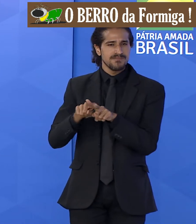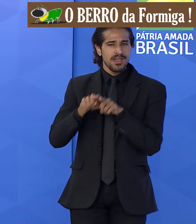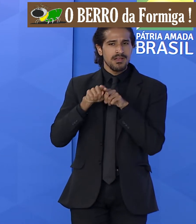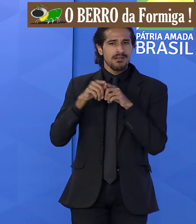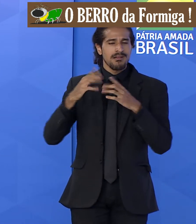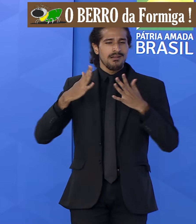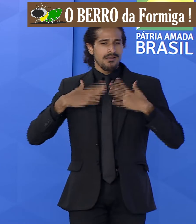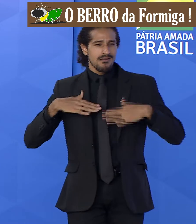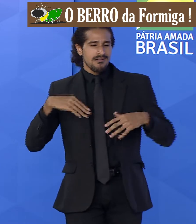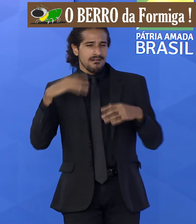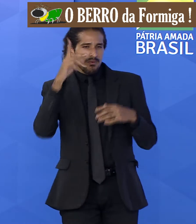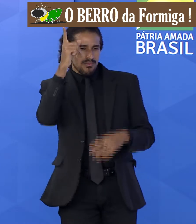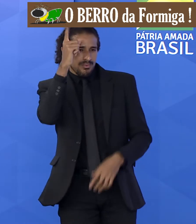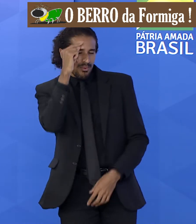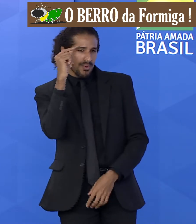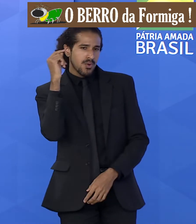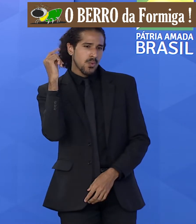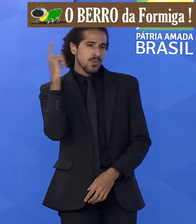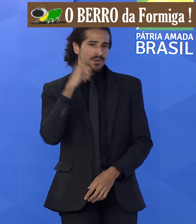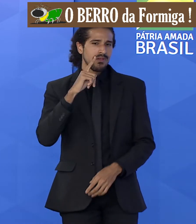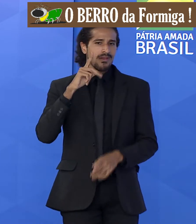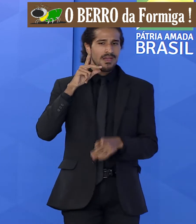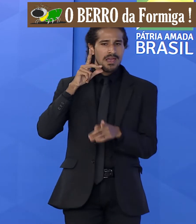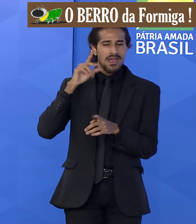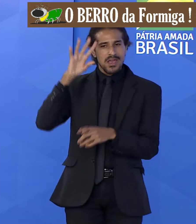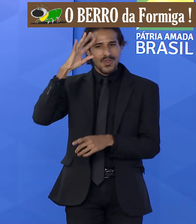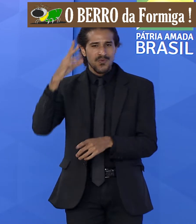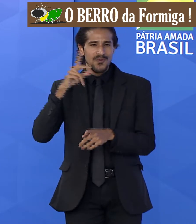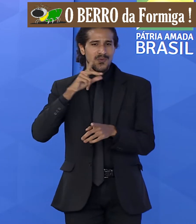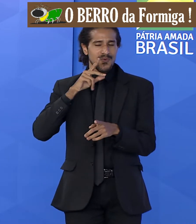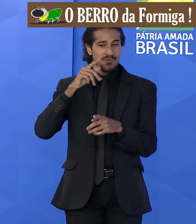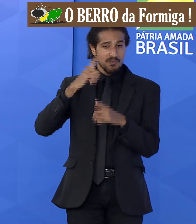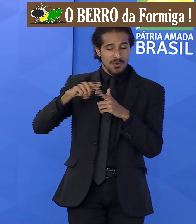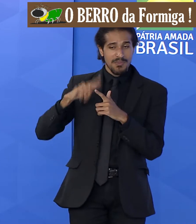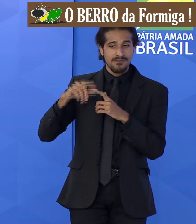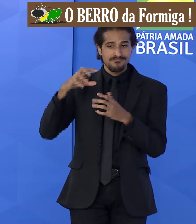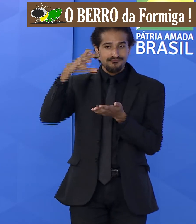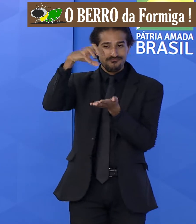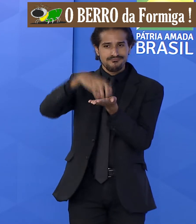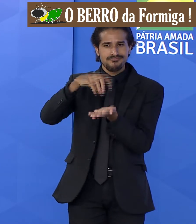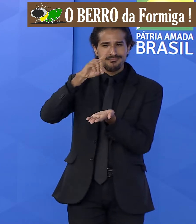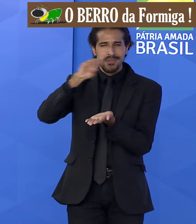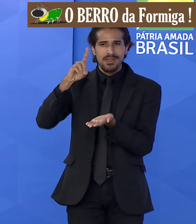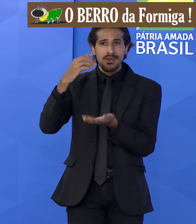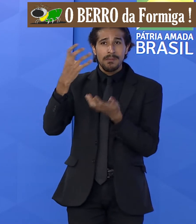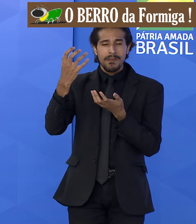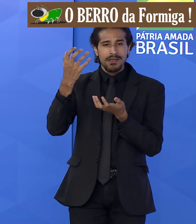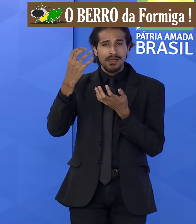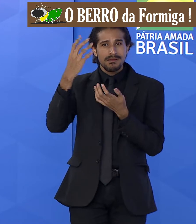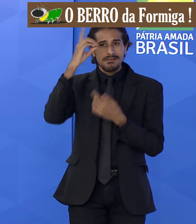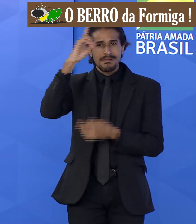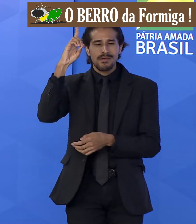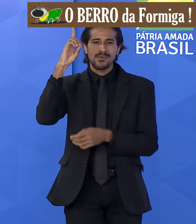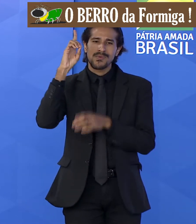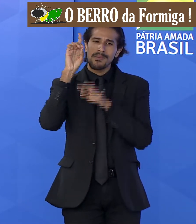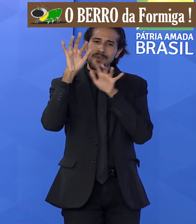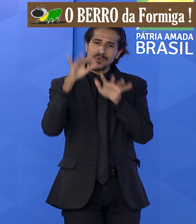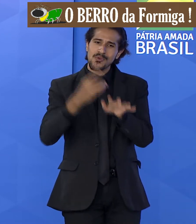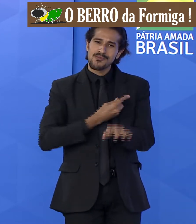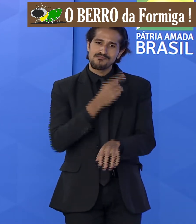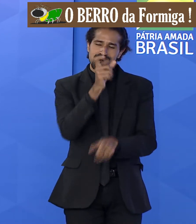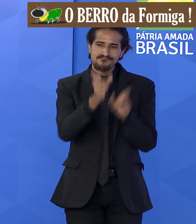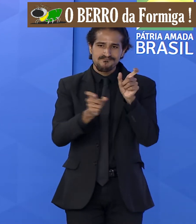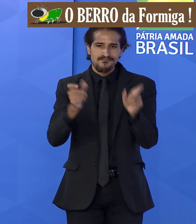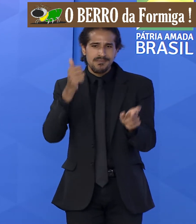para lidar com os desafios na microcefalia peço que Deus abençoe a vida de vocês mãezinhas que vocês